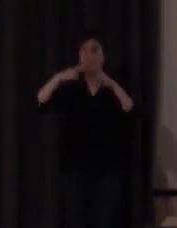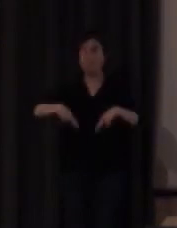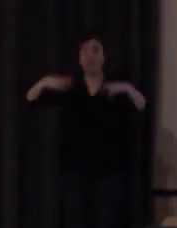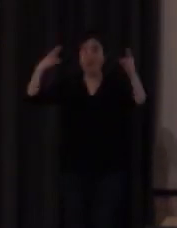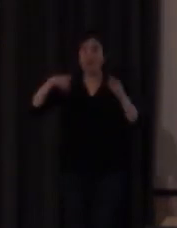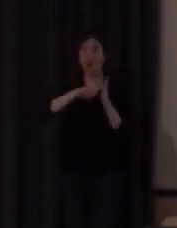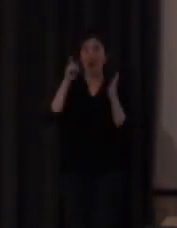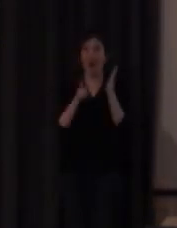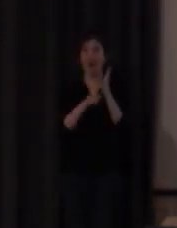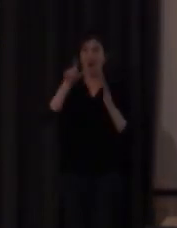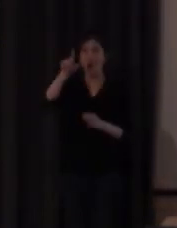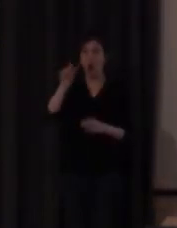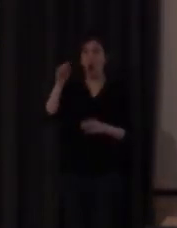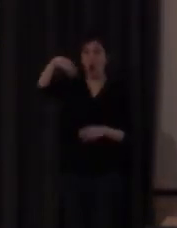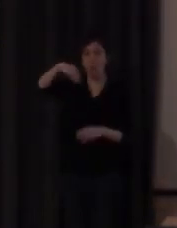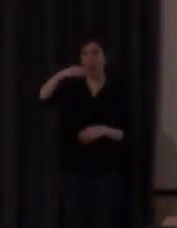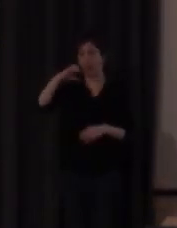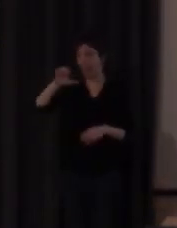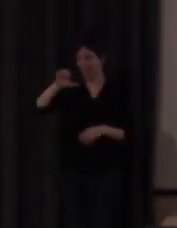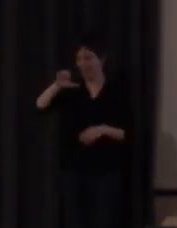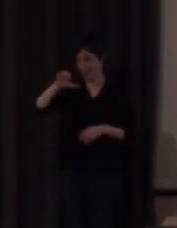LOMCE que establece